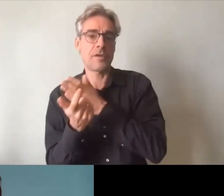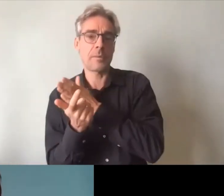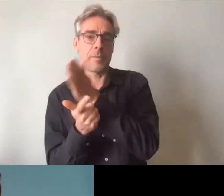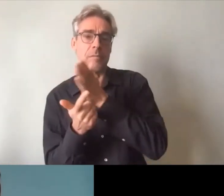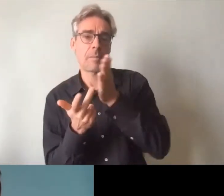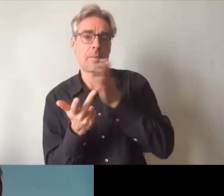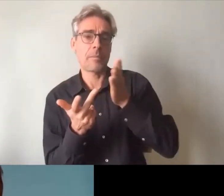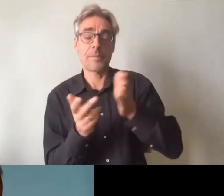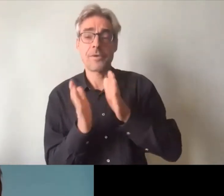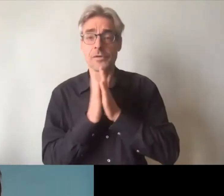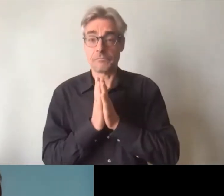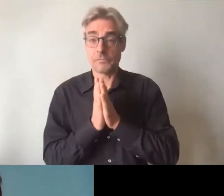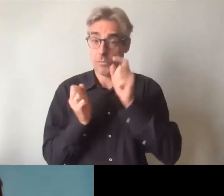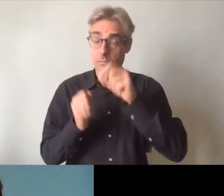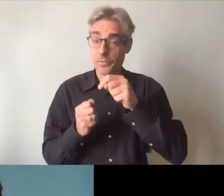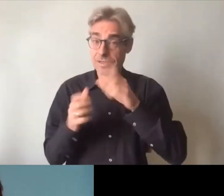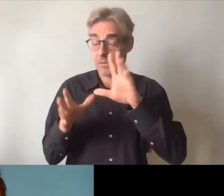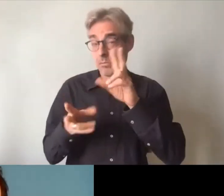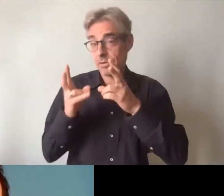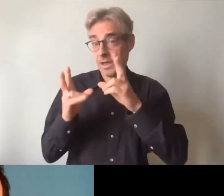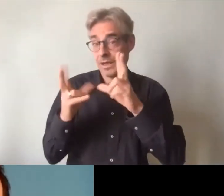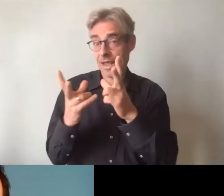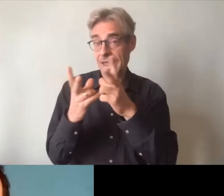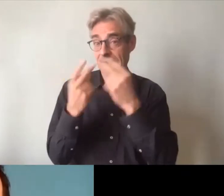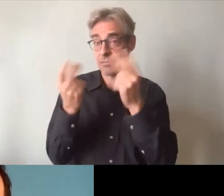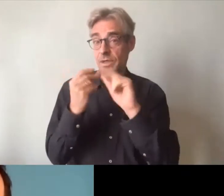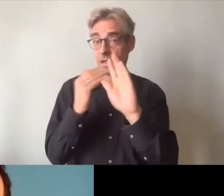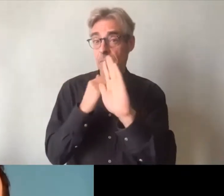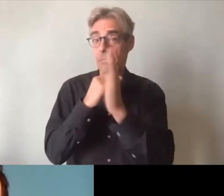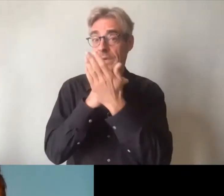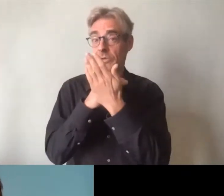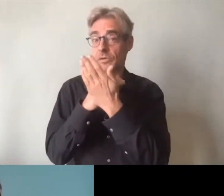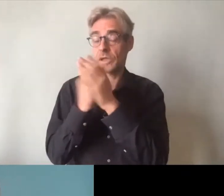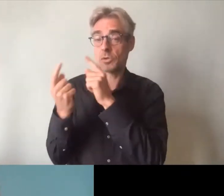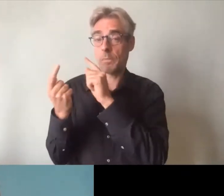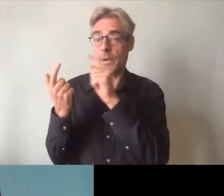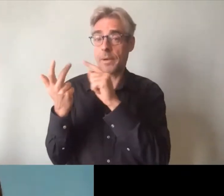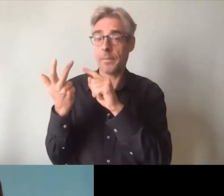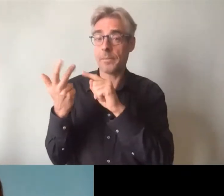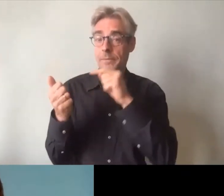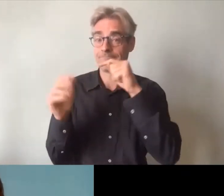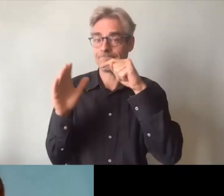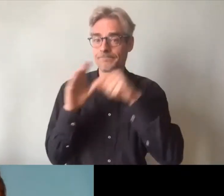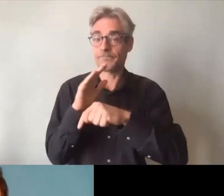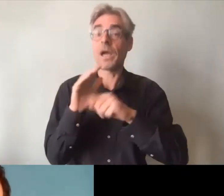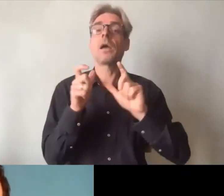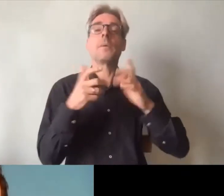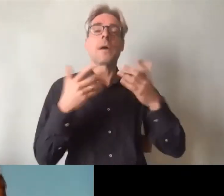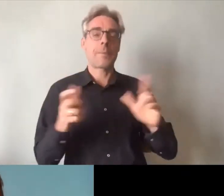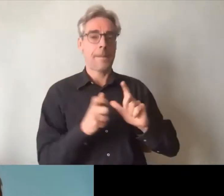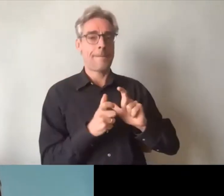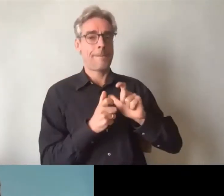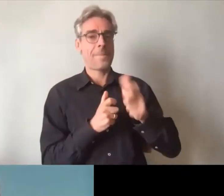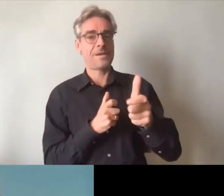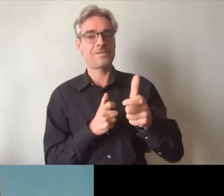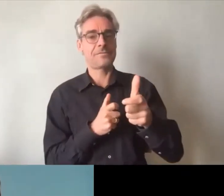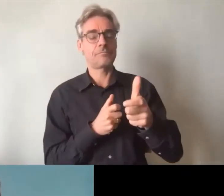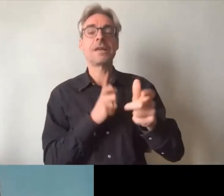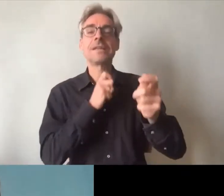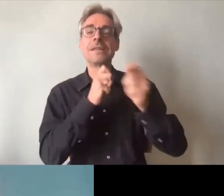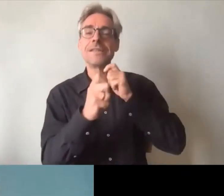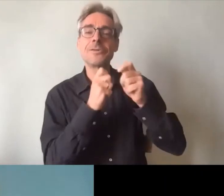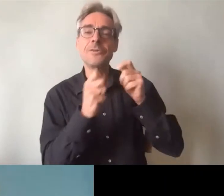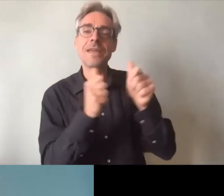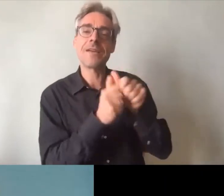que vous puissiez les illustrer et les présenter afin qu'ensuite on puisse peut-être plus avant en discuter avec